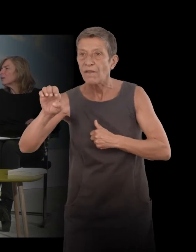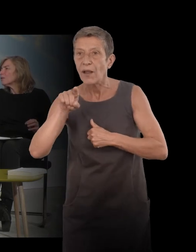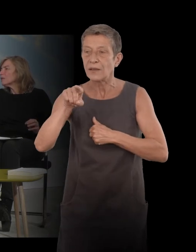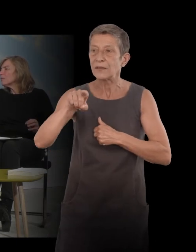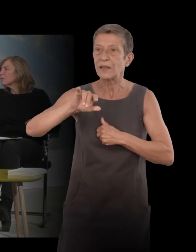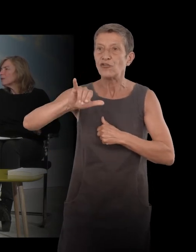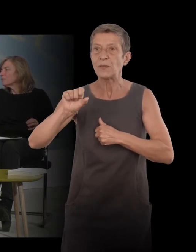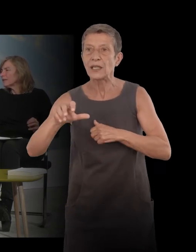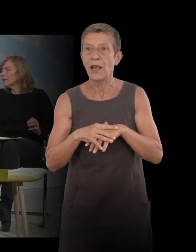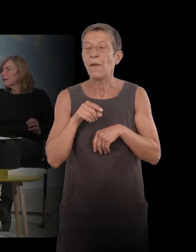on est dans les grands hommes.